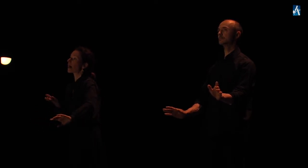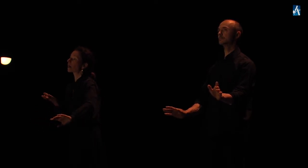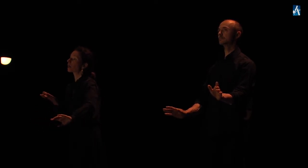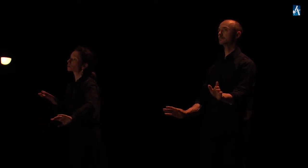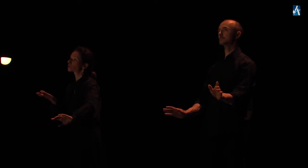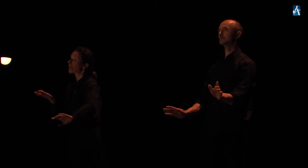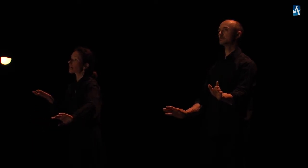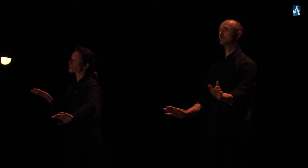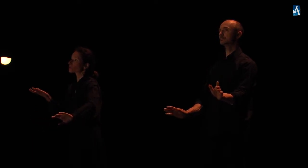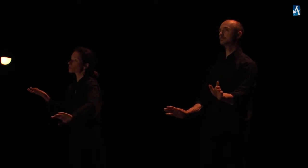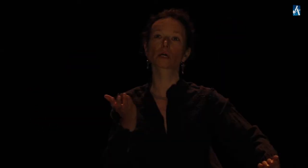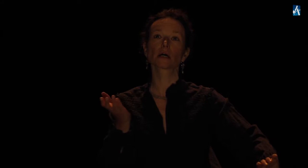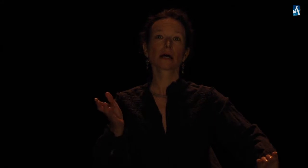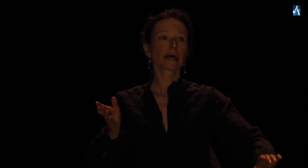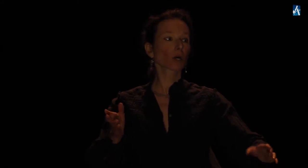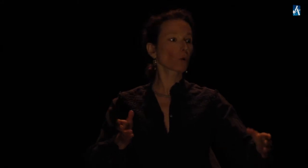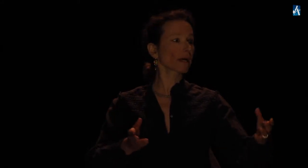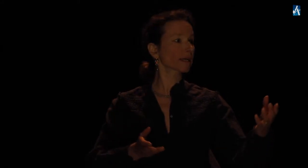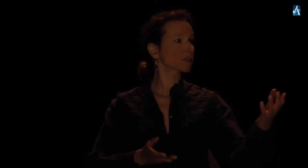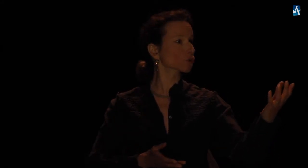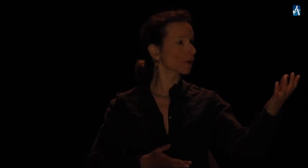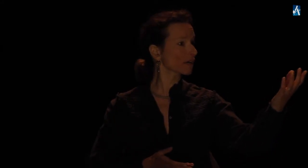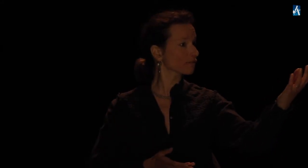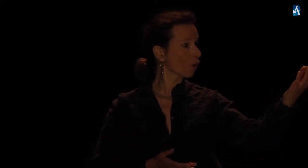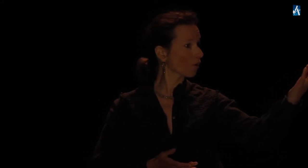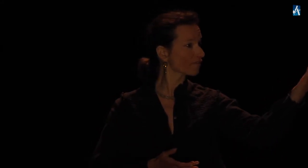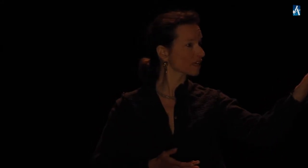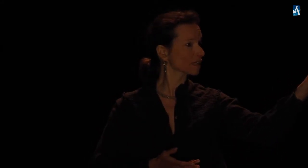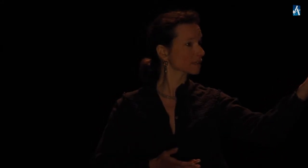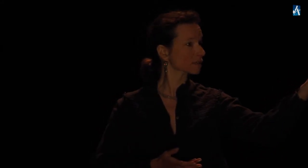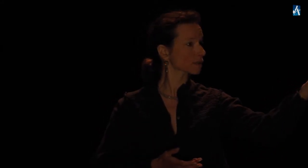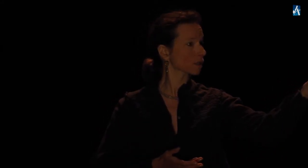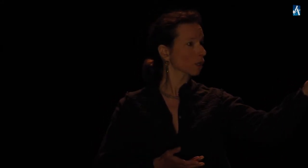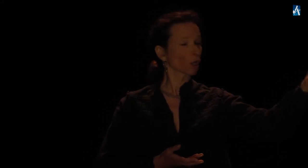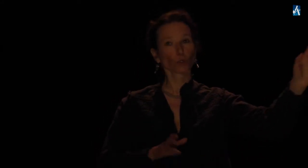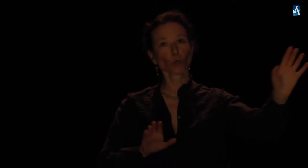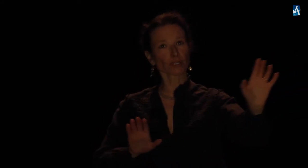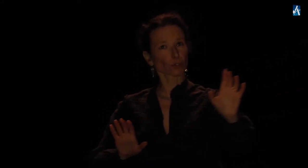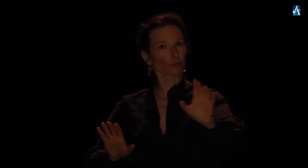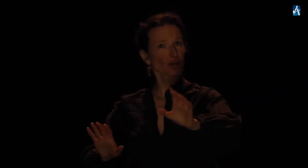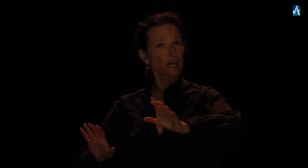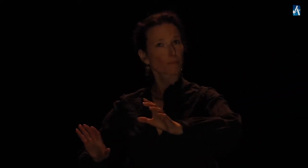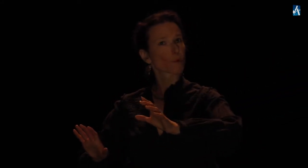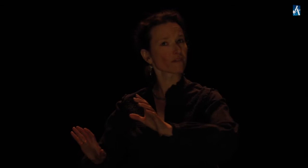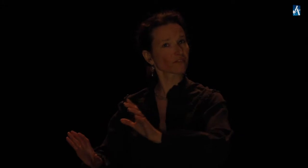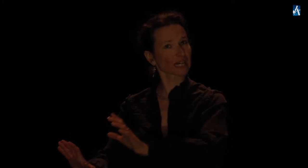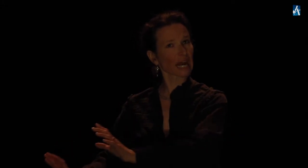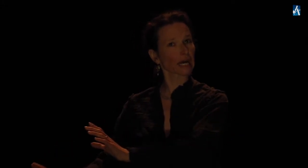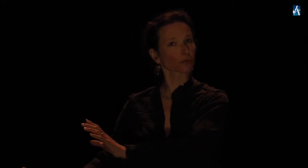contraires, Et cruez qu'ils souhaitent vos fils, Ne les trouvez point frères